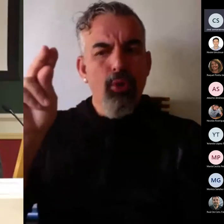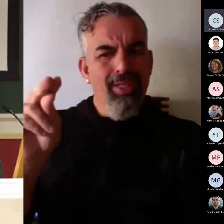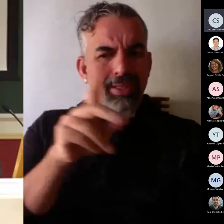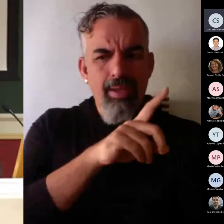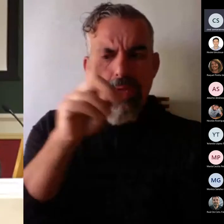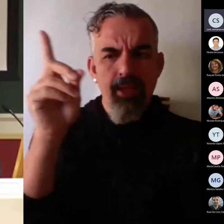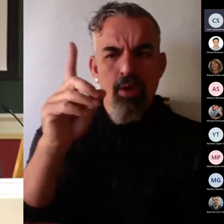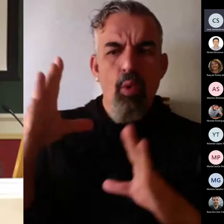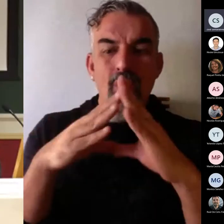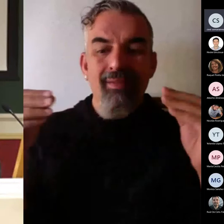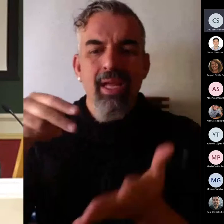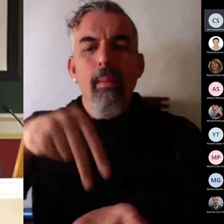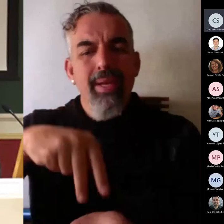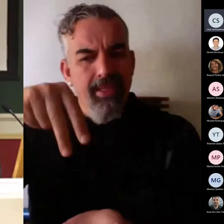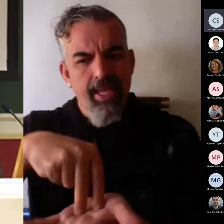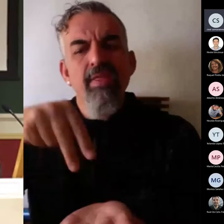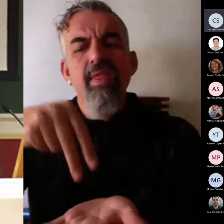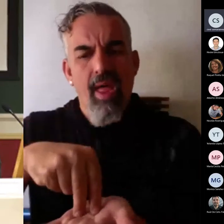presencial fundamentalmente.